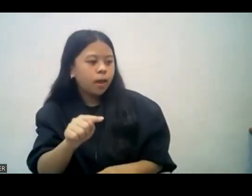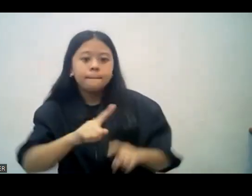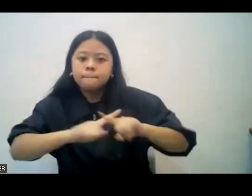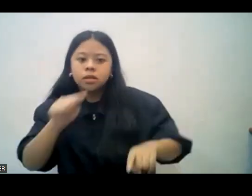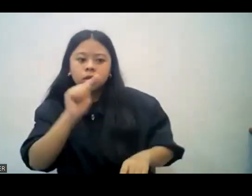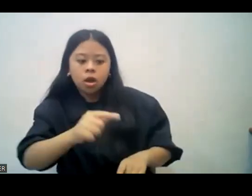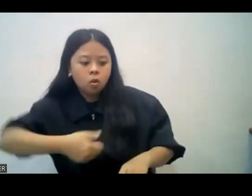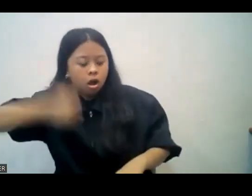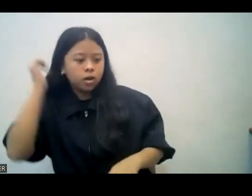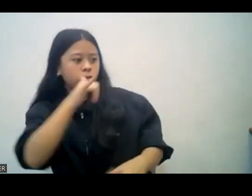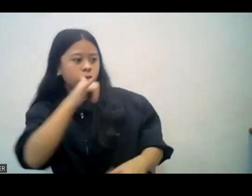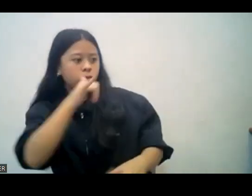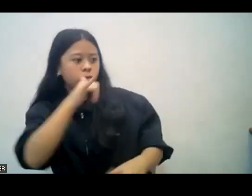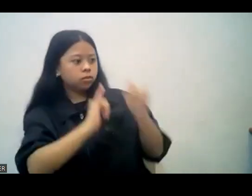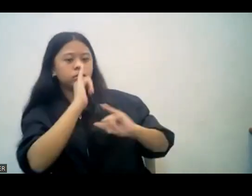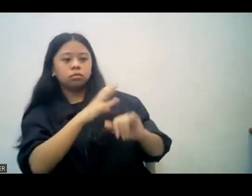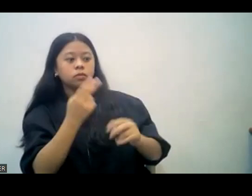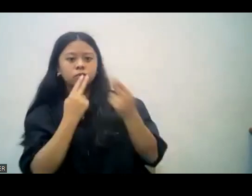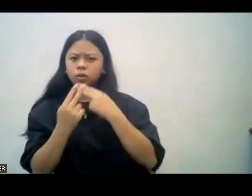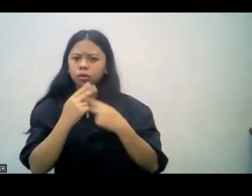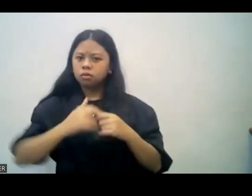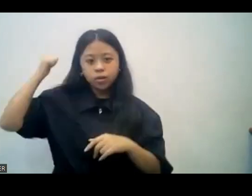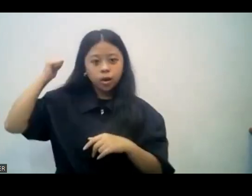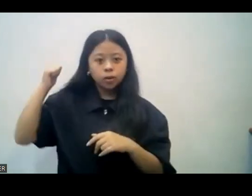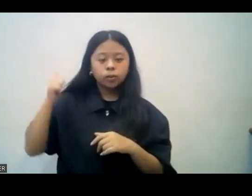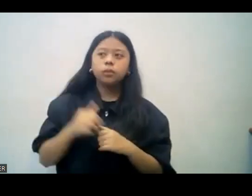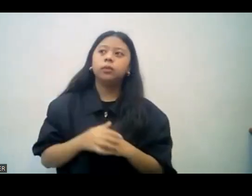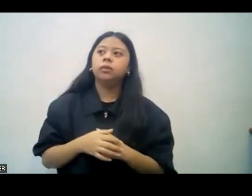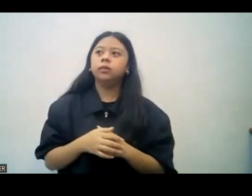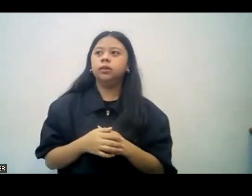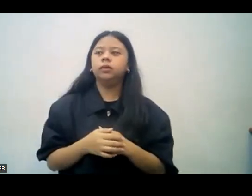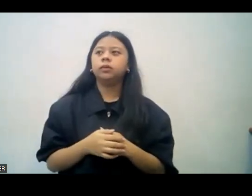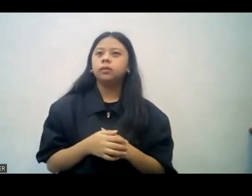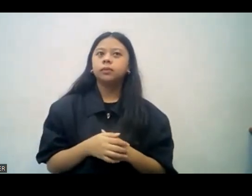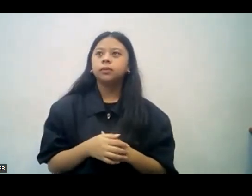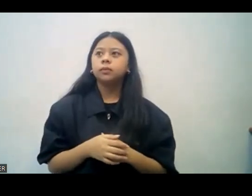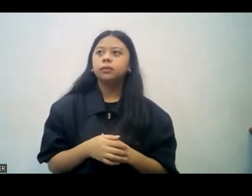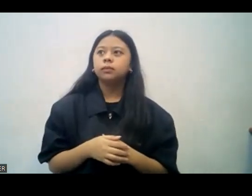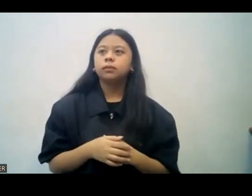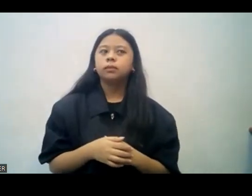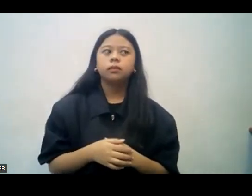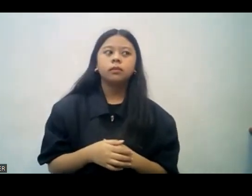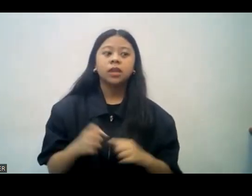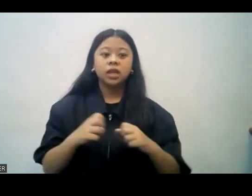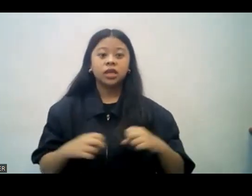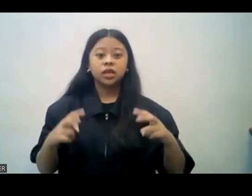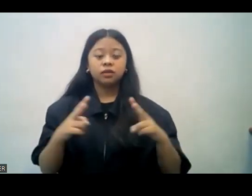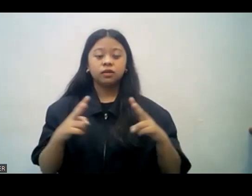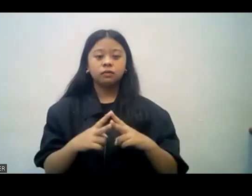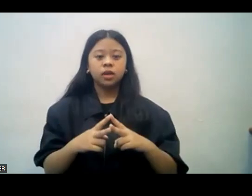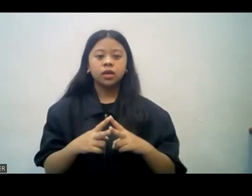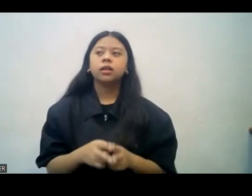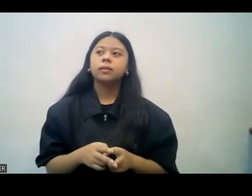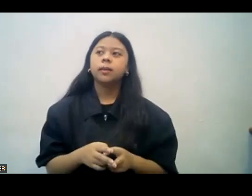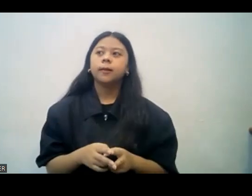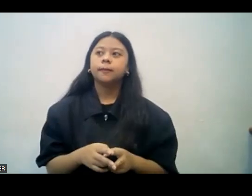reject drinking and smoking. Kaya tatanggihan mo na yung pag-inom at yung paninigirilyo. Even though the not-drinking wine